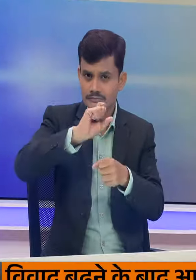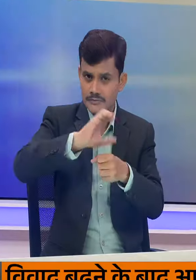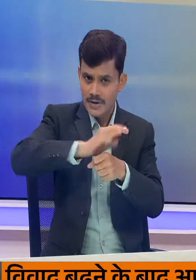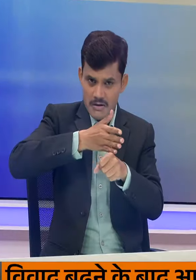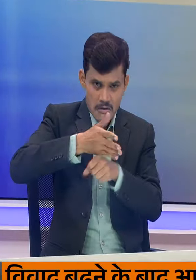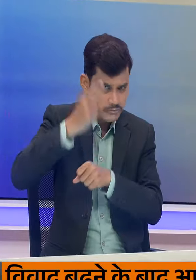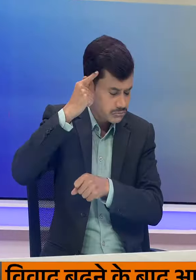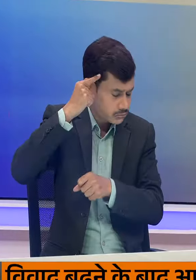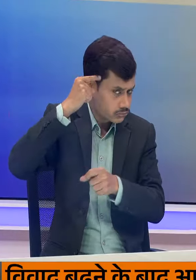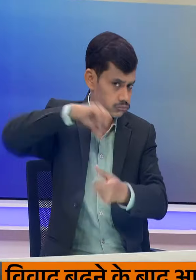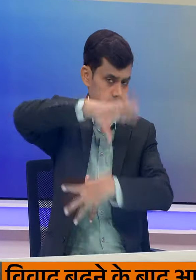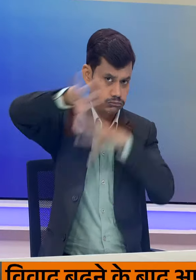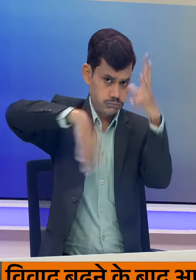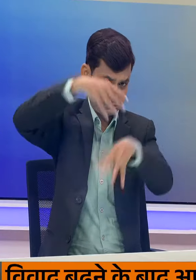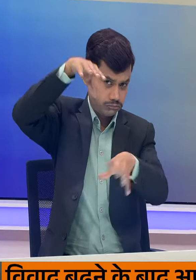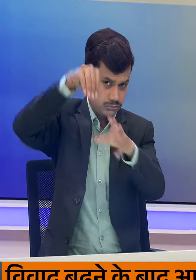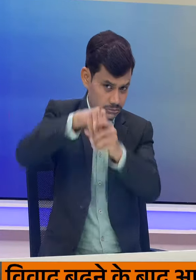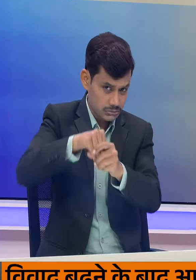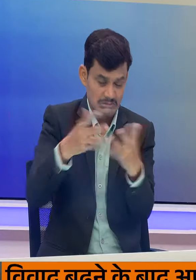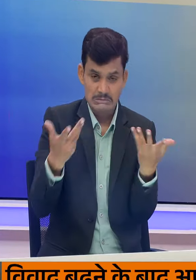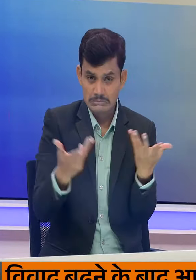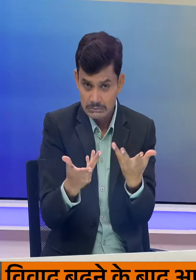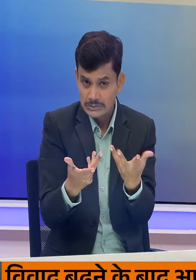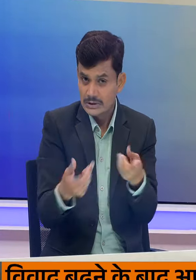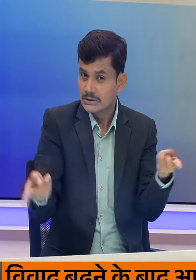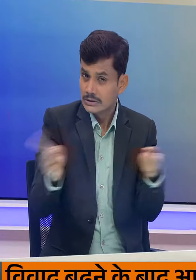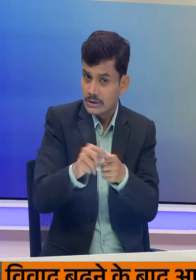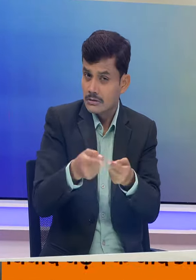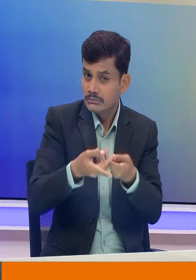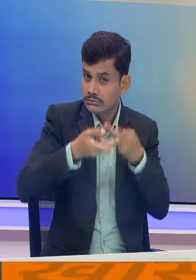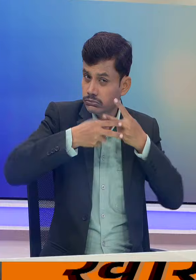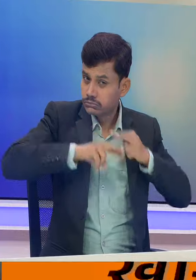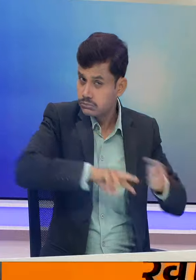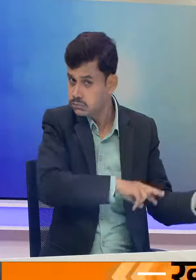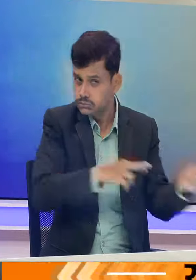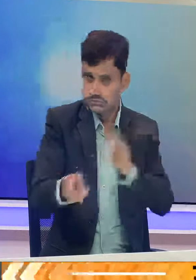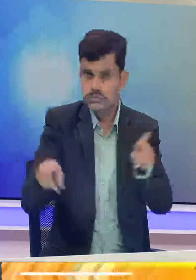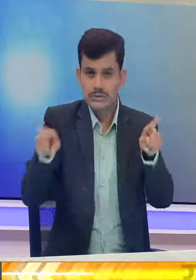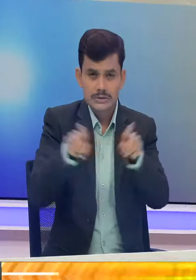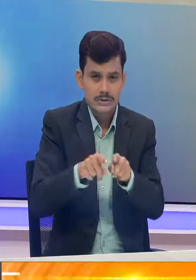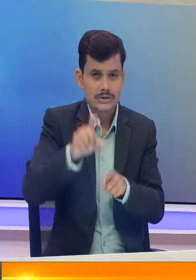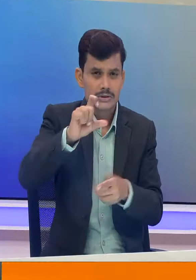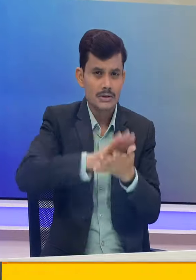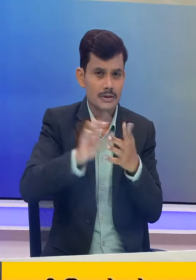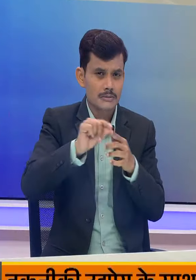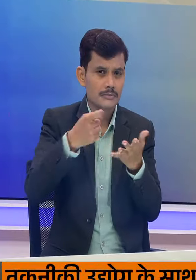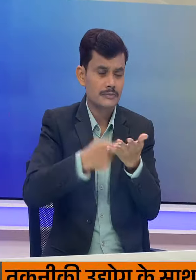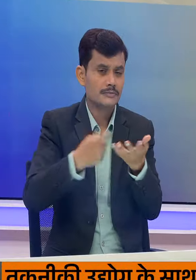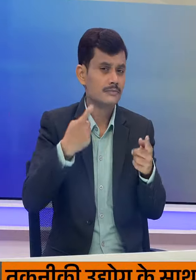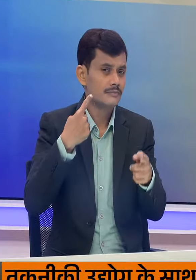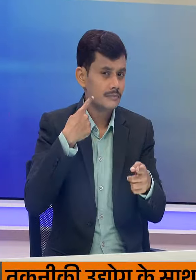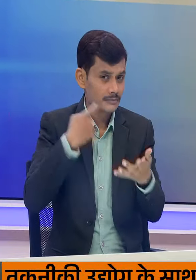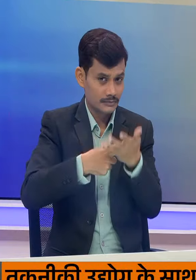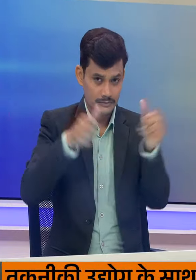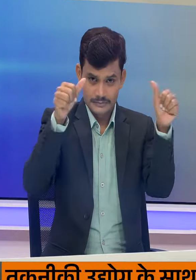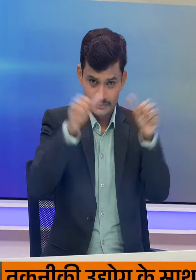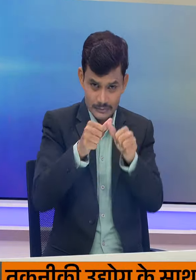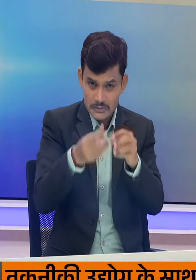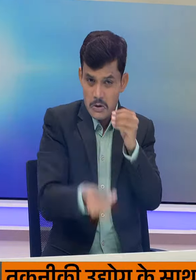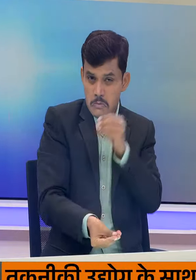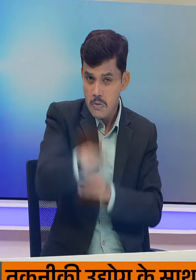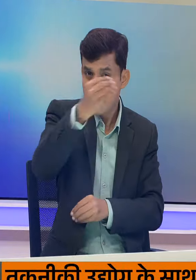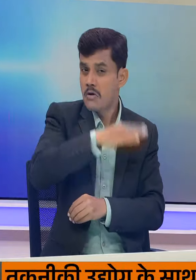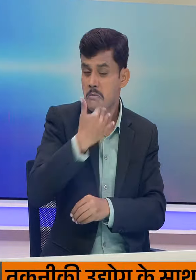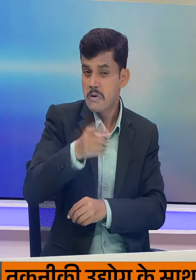दिमाग में फैलता है इस बिमारी का फ्लूड से भी ट्रांसमिशन होता है इस वाइरस से मृत्युदर 50 प्रतिशत तक है